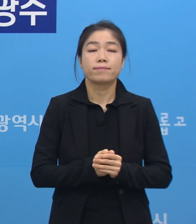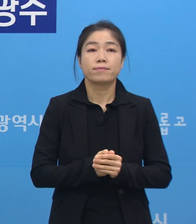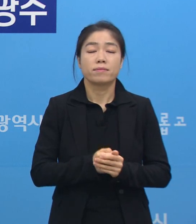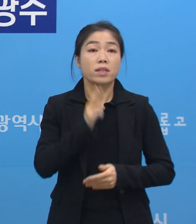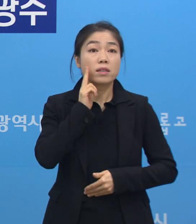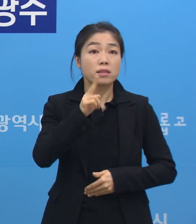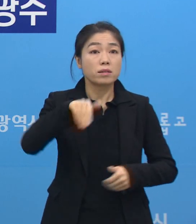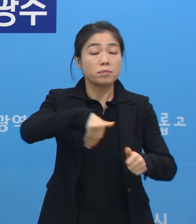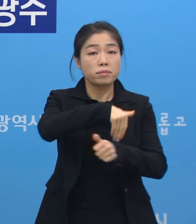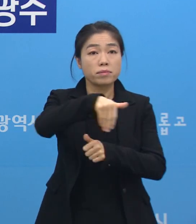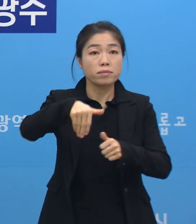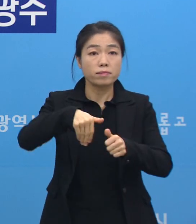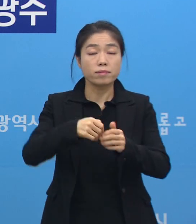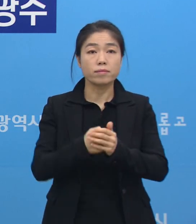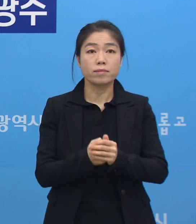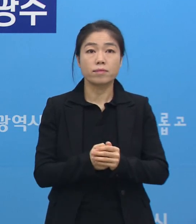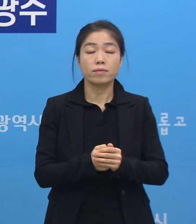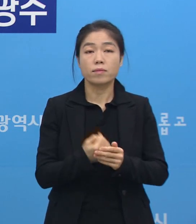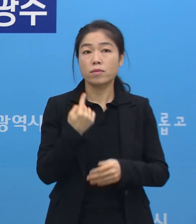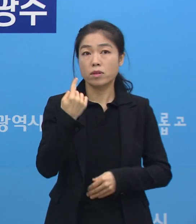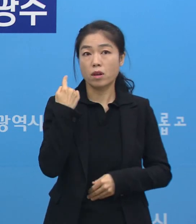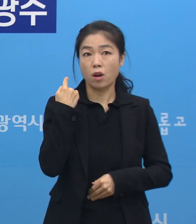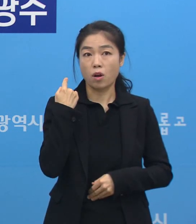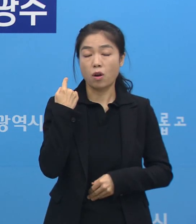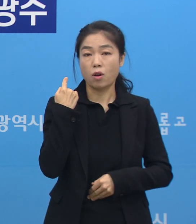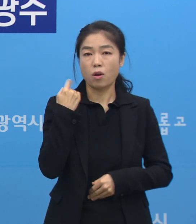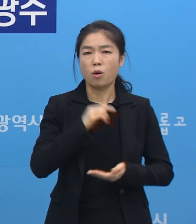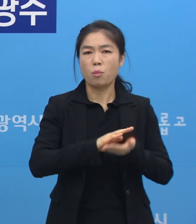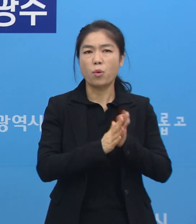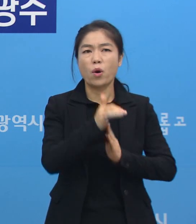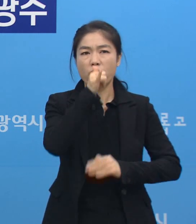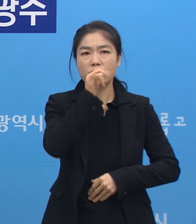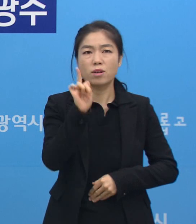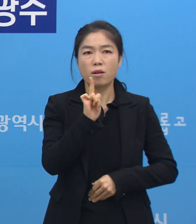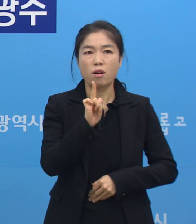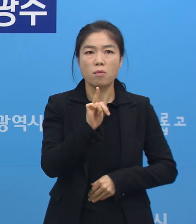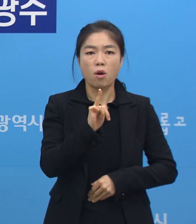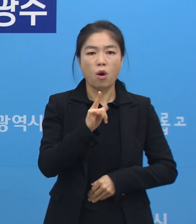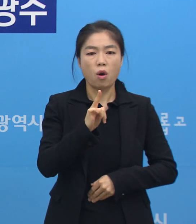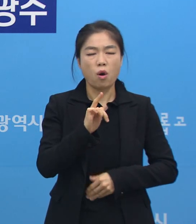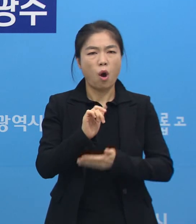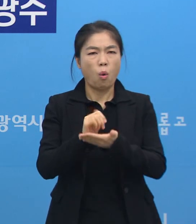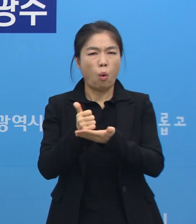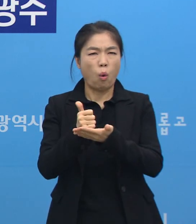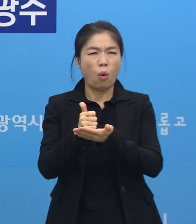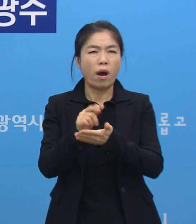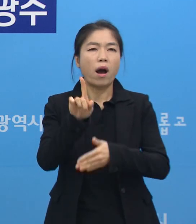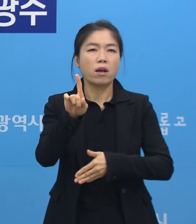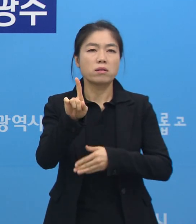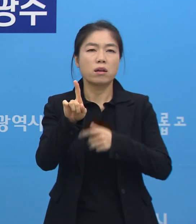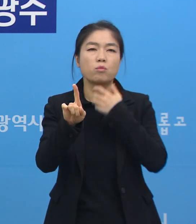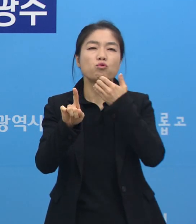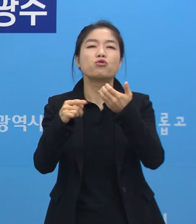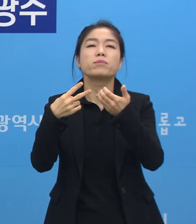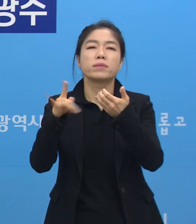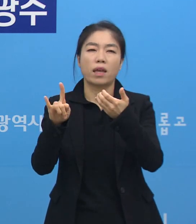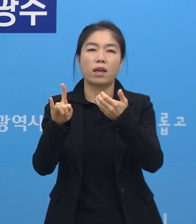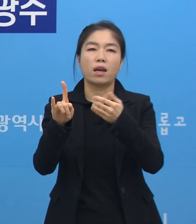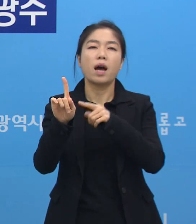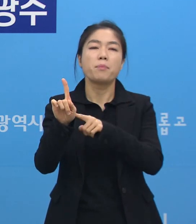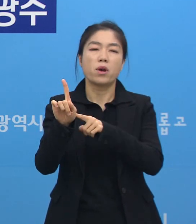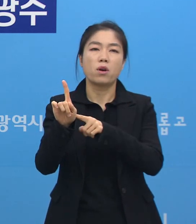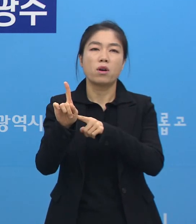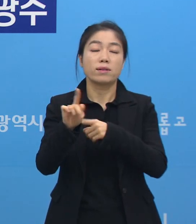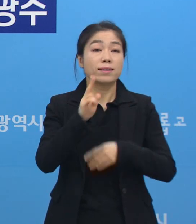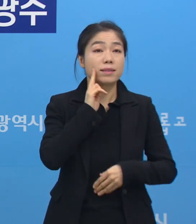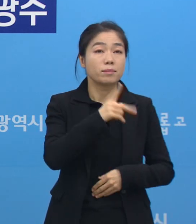중등도별 현황입니다. 어제하고 변화가 있었다면 위중증이 1명 90대 분이 넣으셨습니다. 그리고